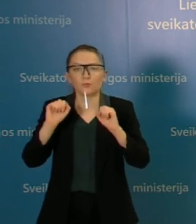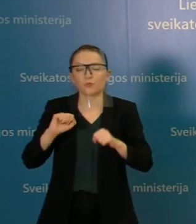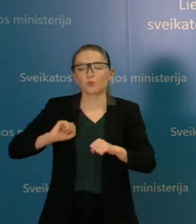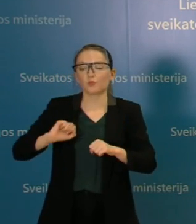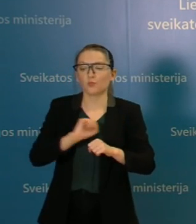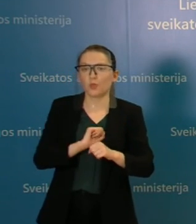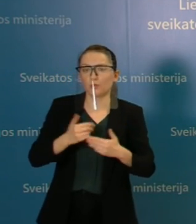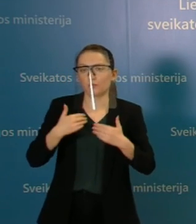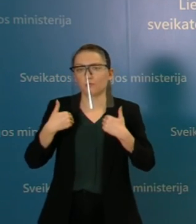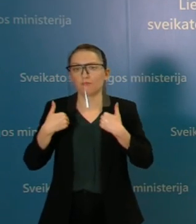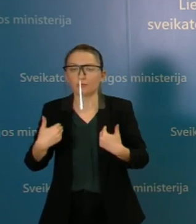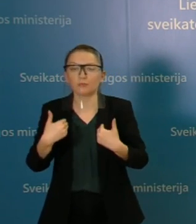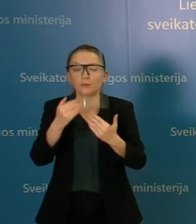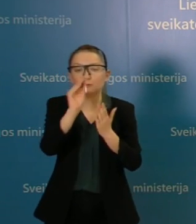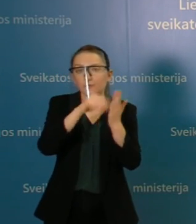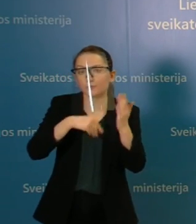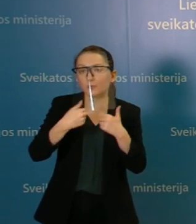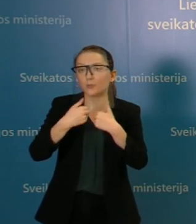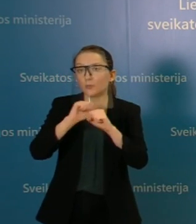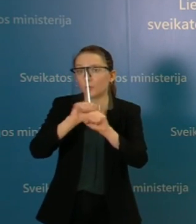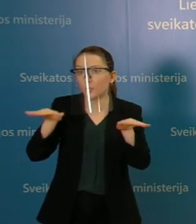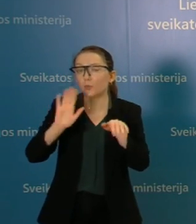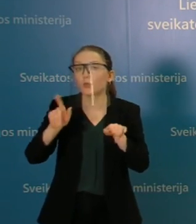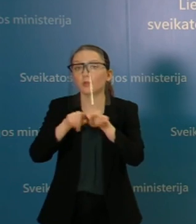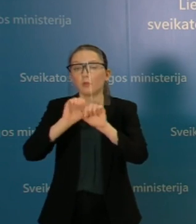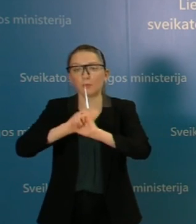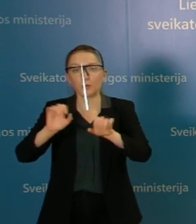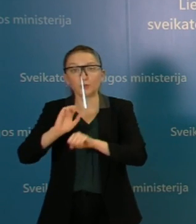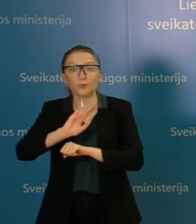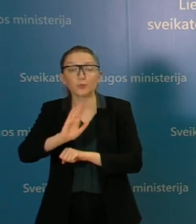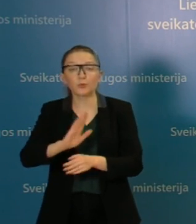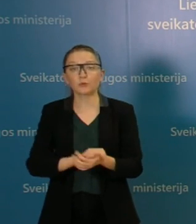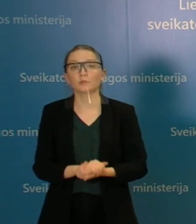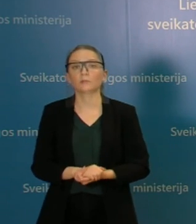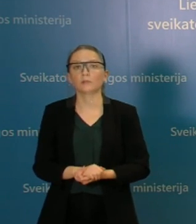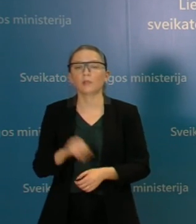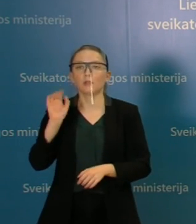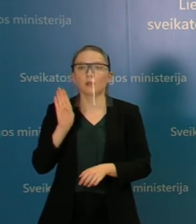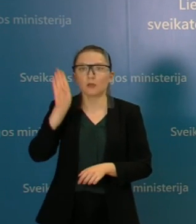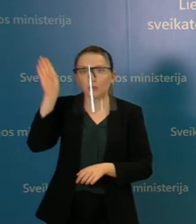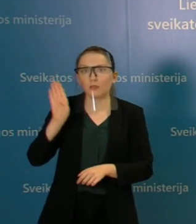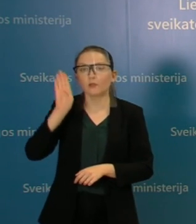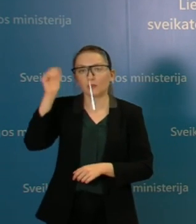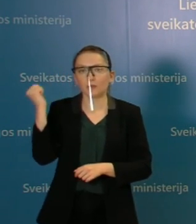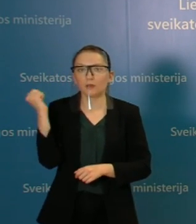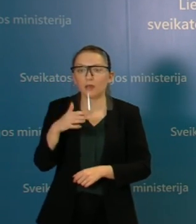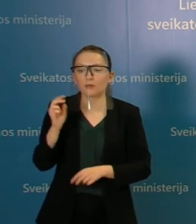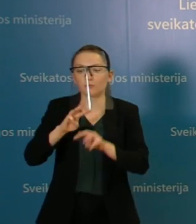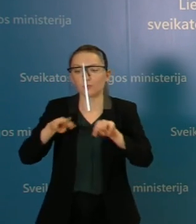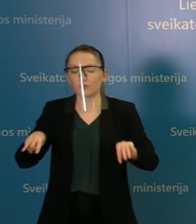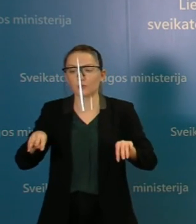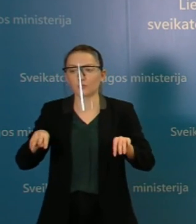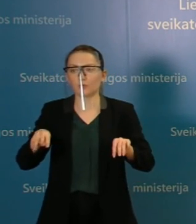medikam paaiškinsim, išaiškinsim, kad to šoko nebūtų. Jo labiau, kad kiekvieną rytą prie ministerijos